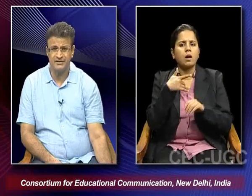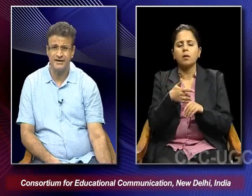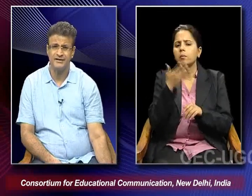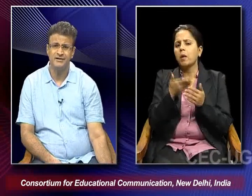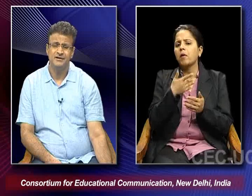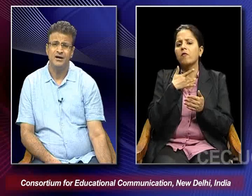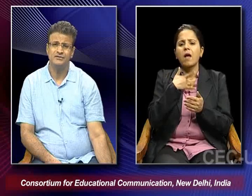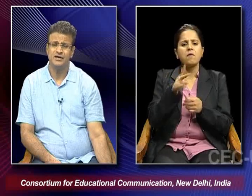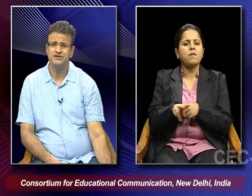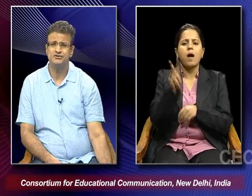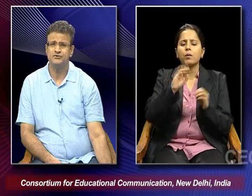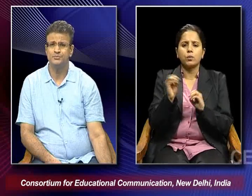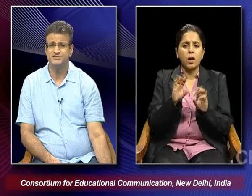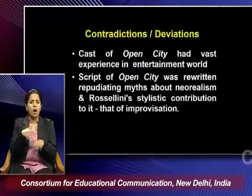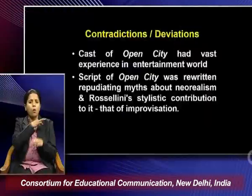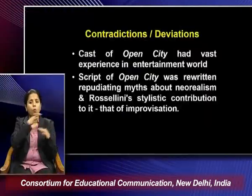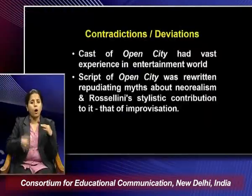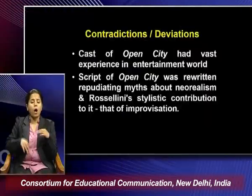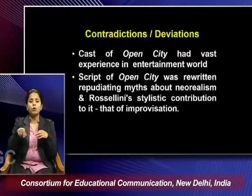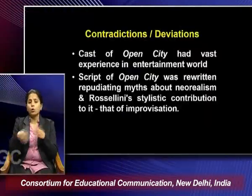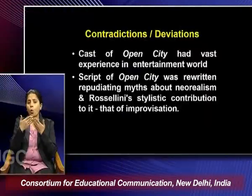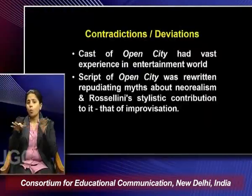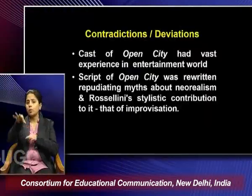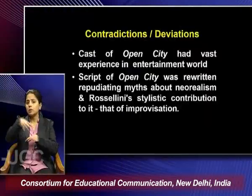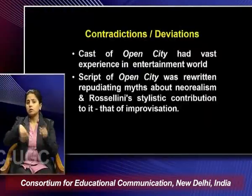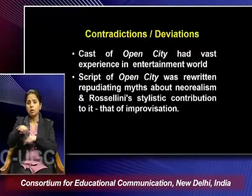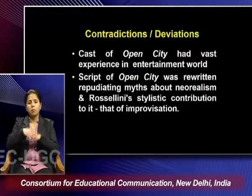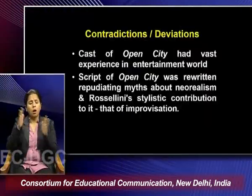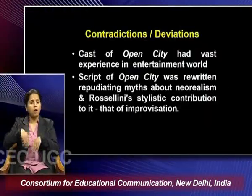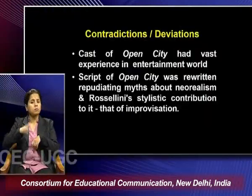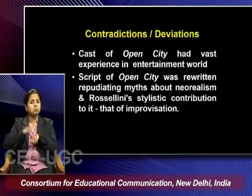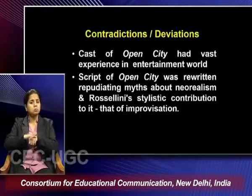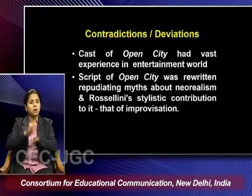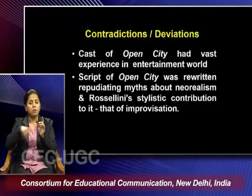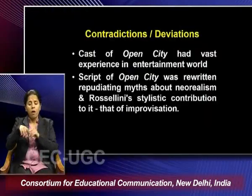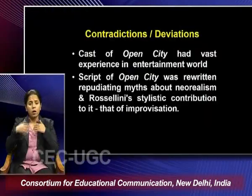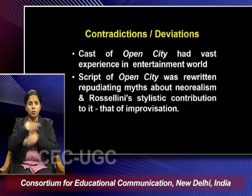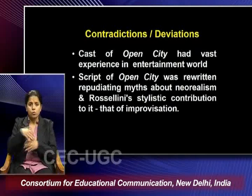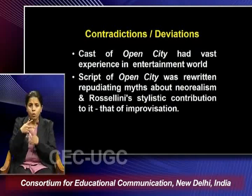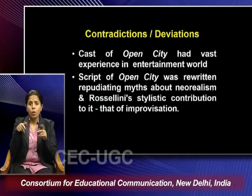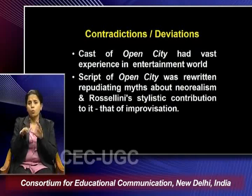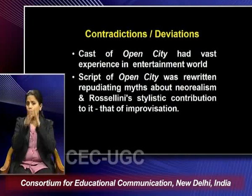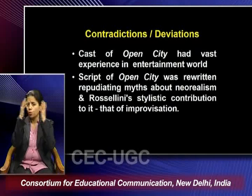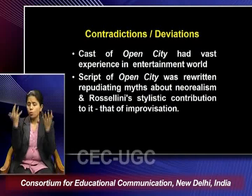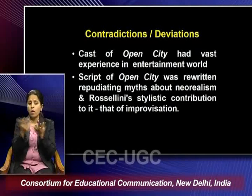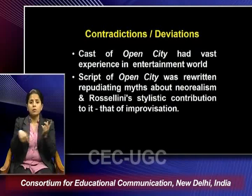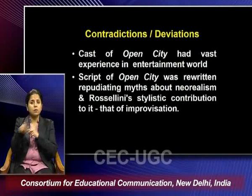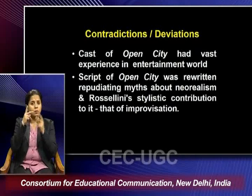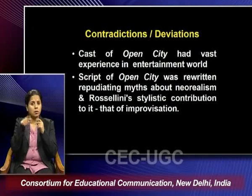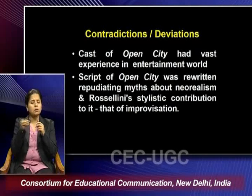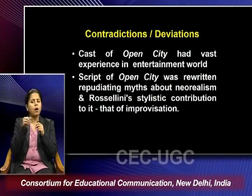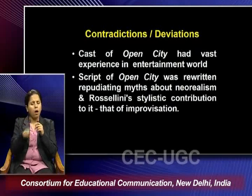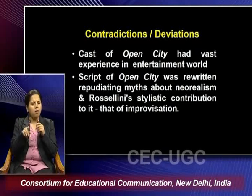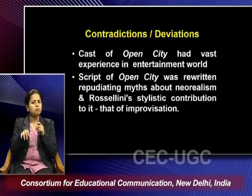manner. And how the cast of the open city had vast experiences in the entertainment world that has also been cited.